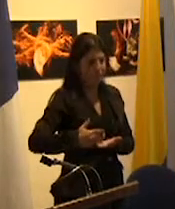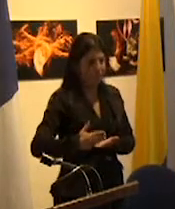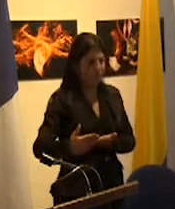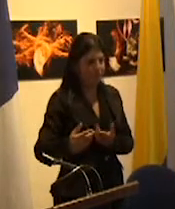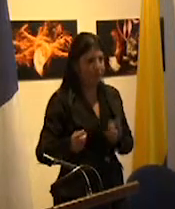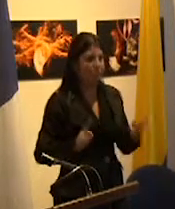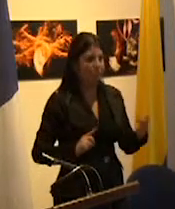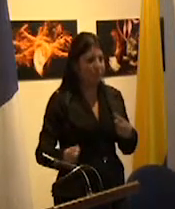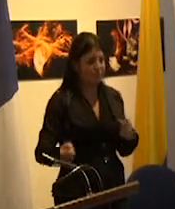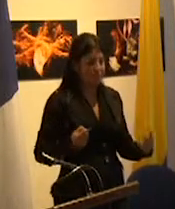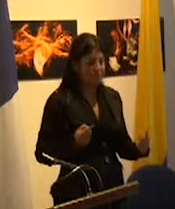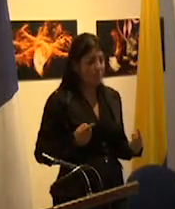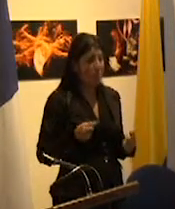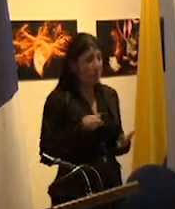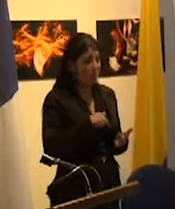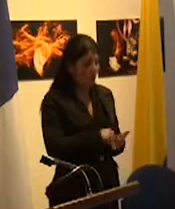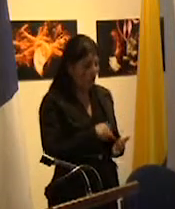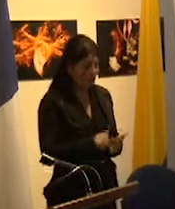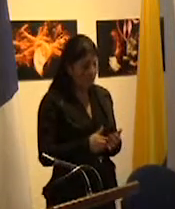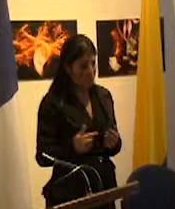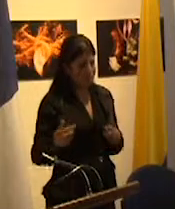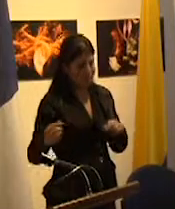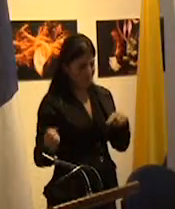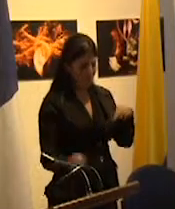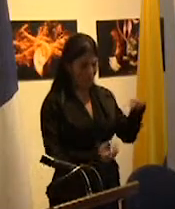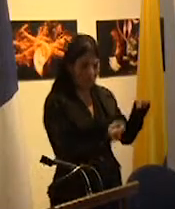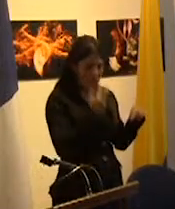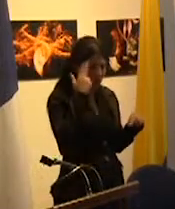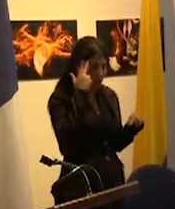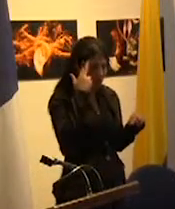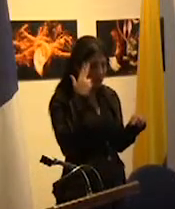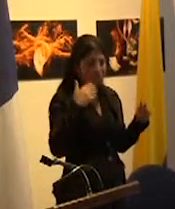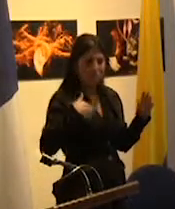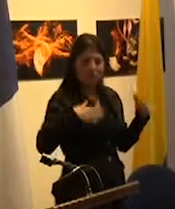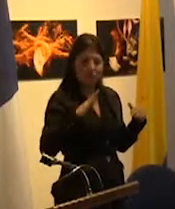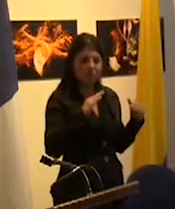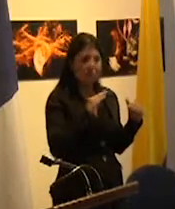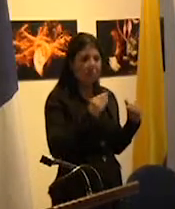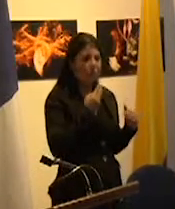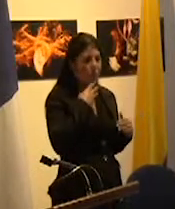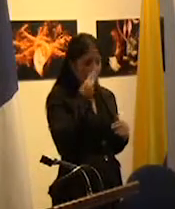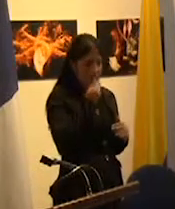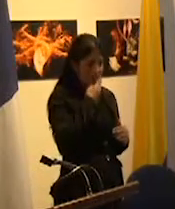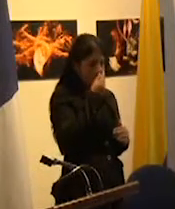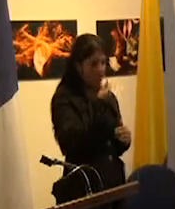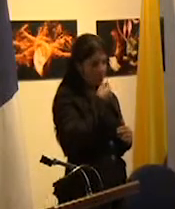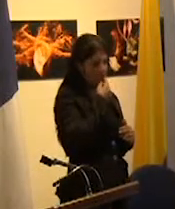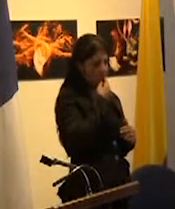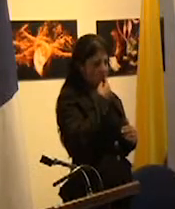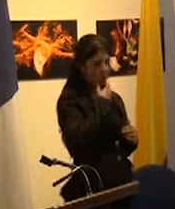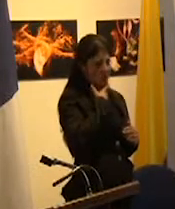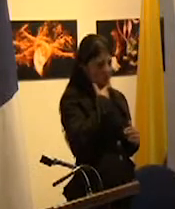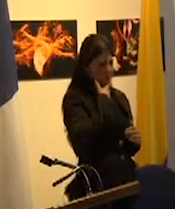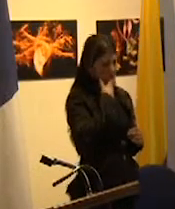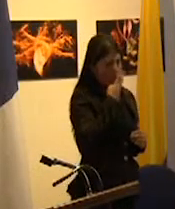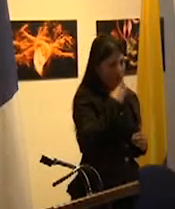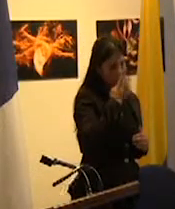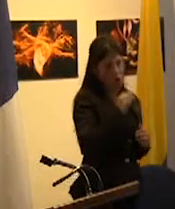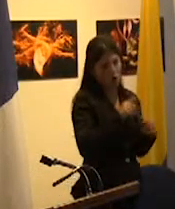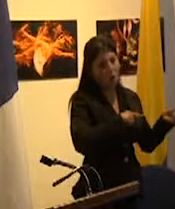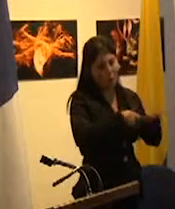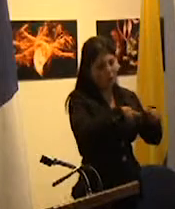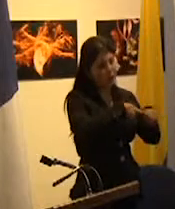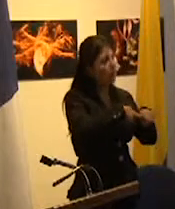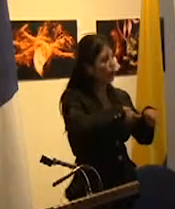entonces la lógica educativa empieza a basarse en la competencia de todos contra todos a los efectos de lograr